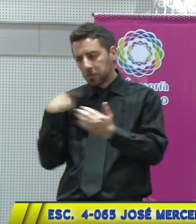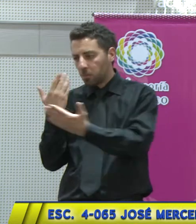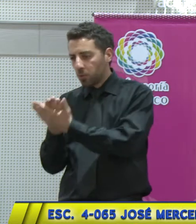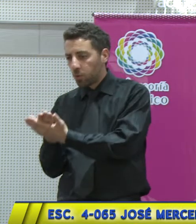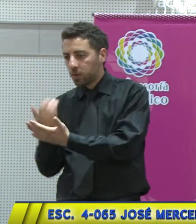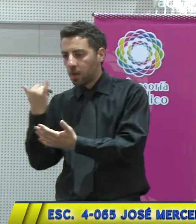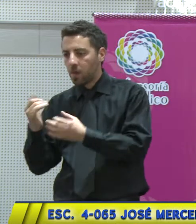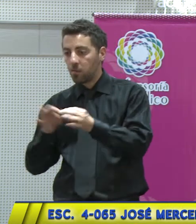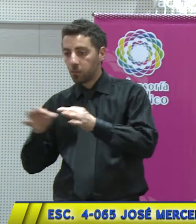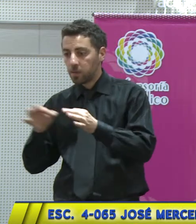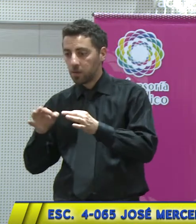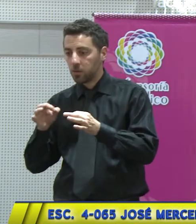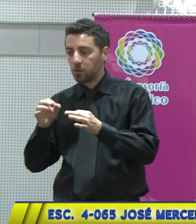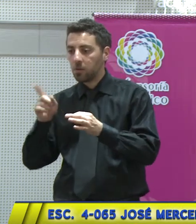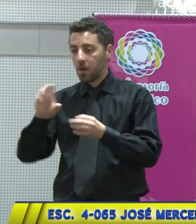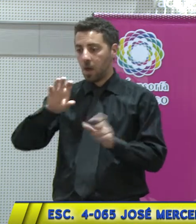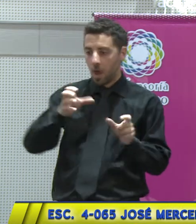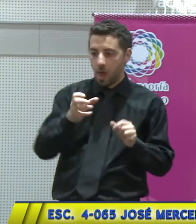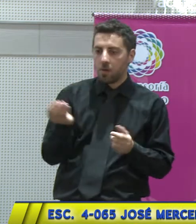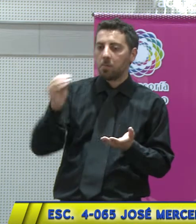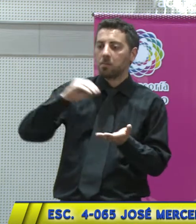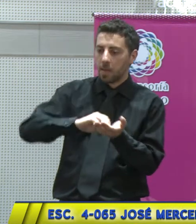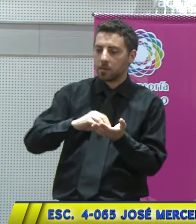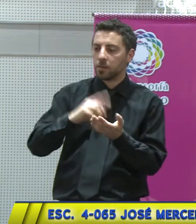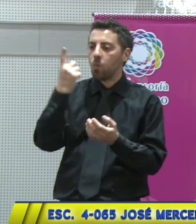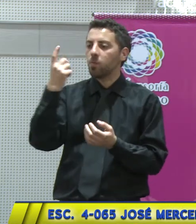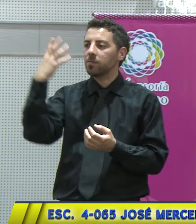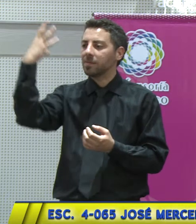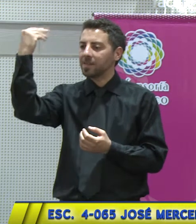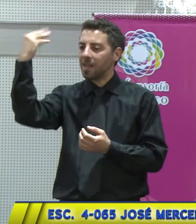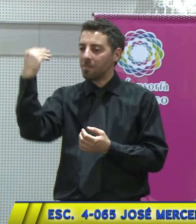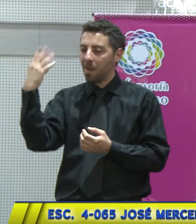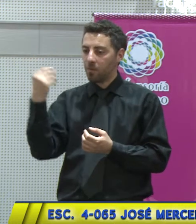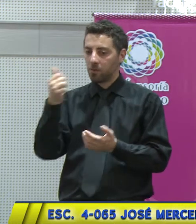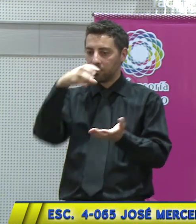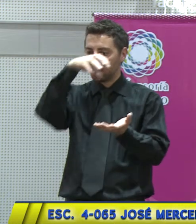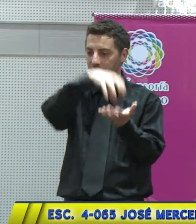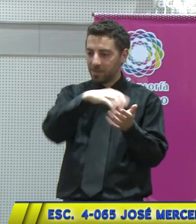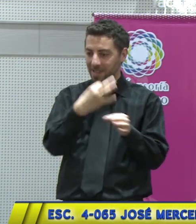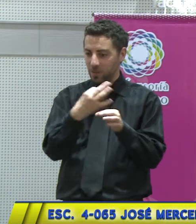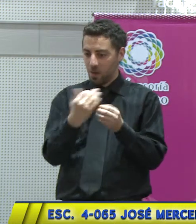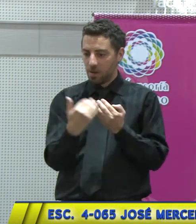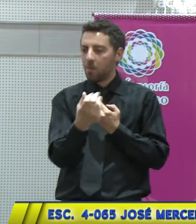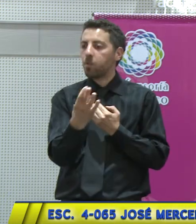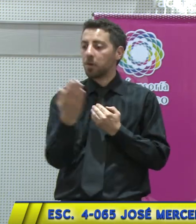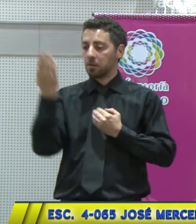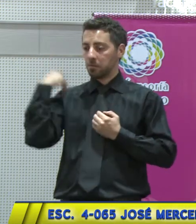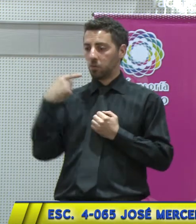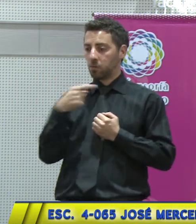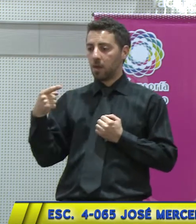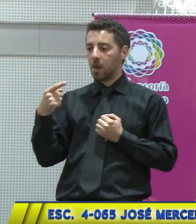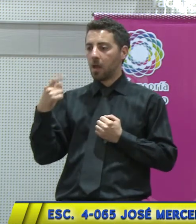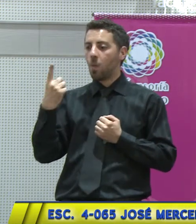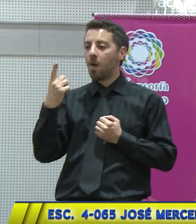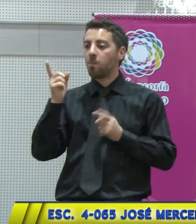semáforo, ya que la semana pasada atropellaron a una profesora y de eso nadie se supo nada